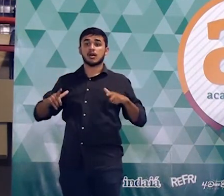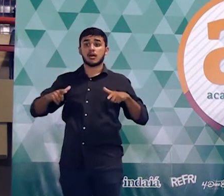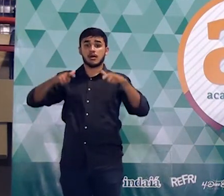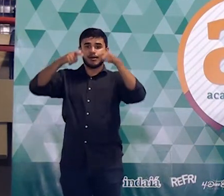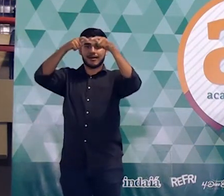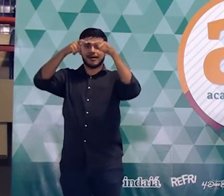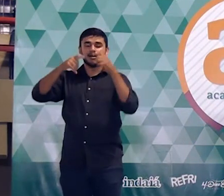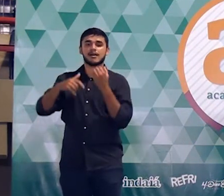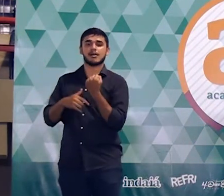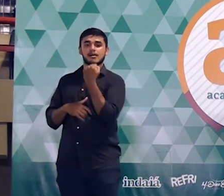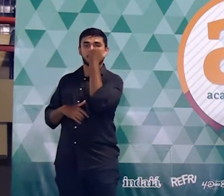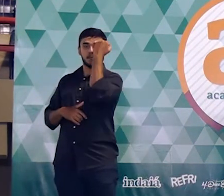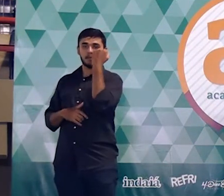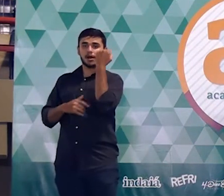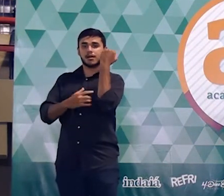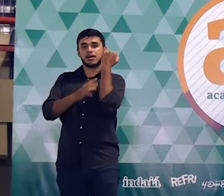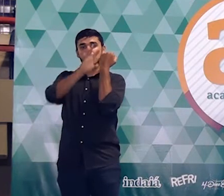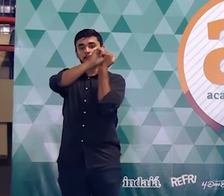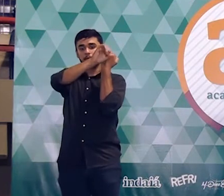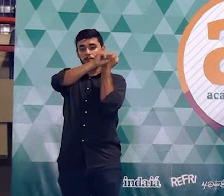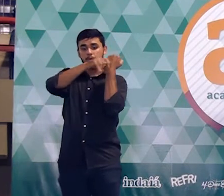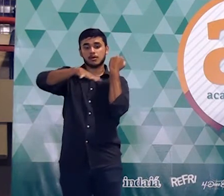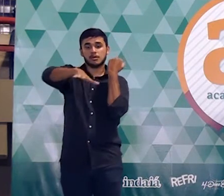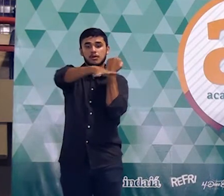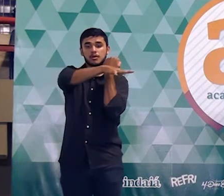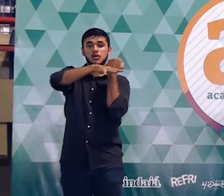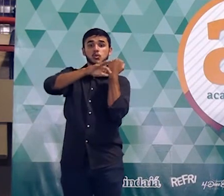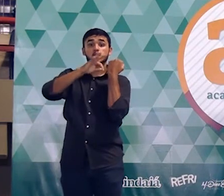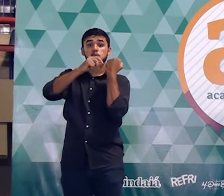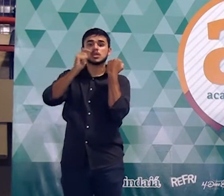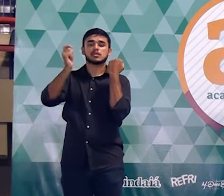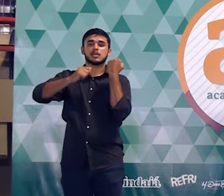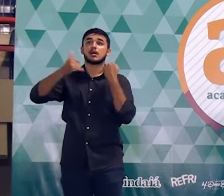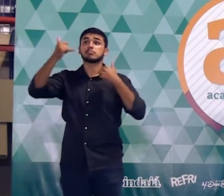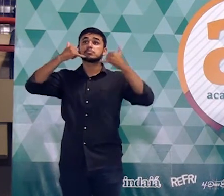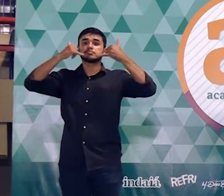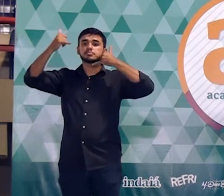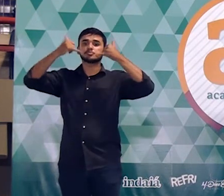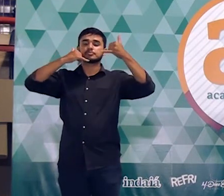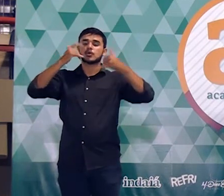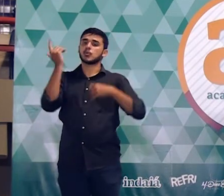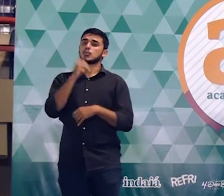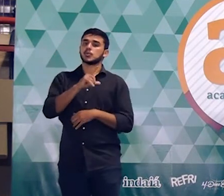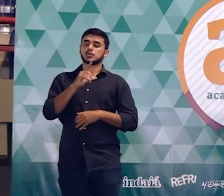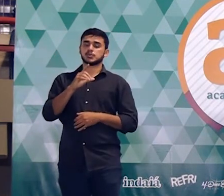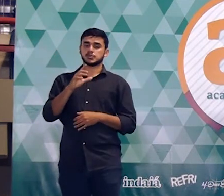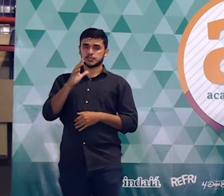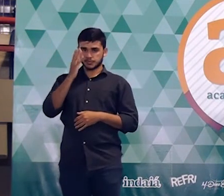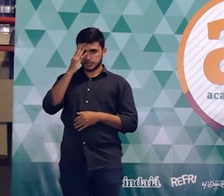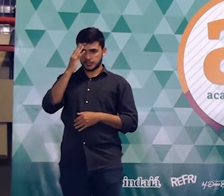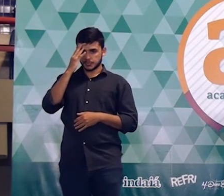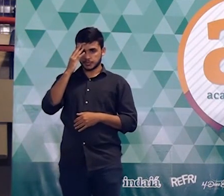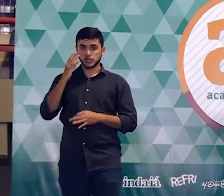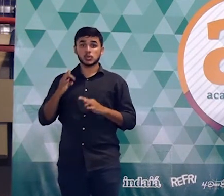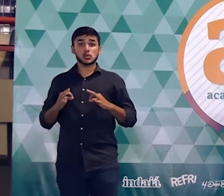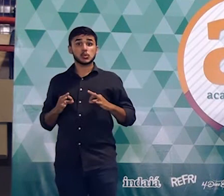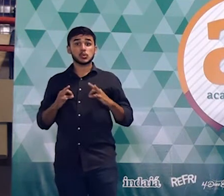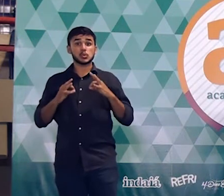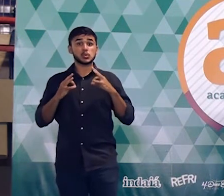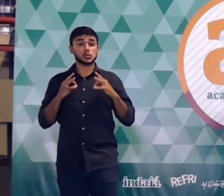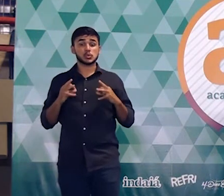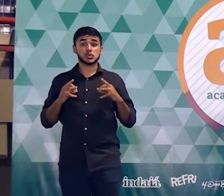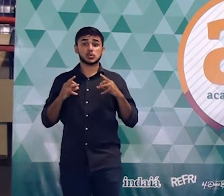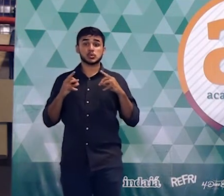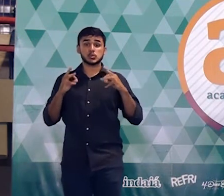circunferências das áreas de coberturas menores com a instalação da nova antena a medida da área de cobertura